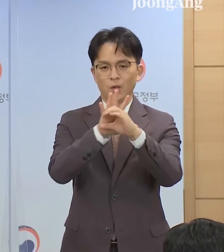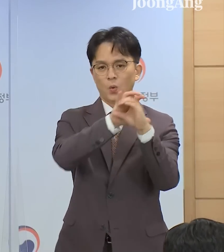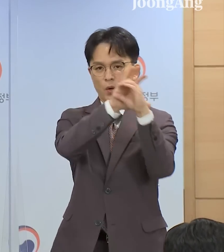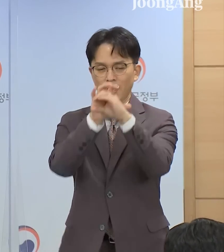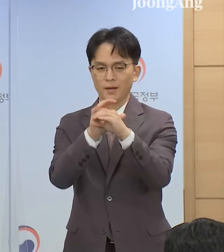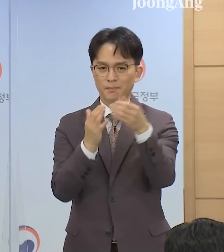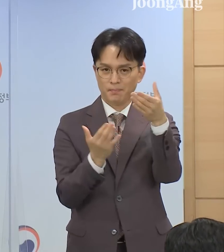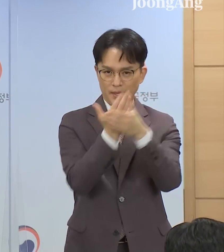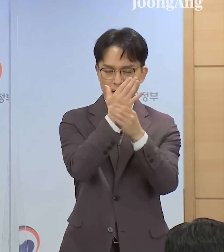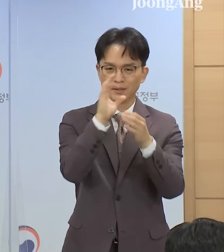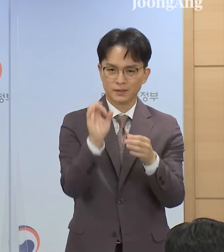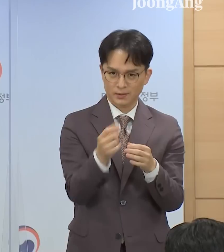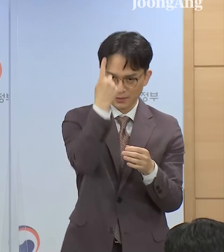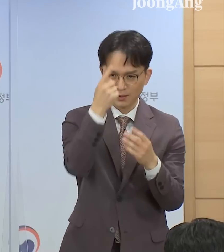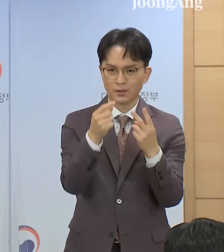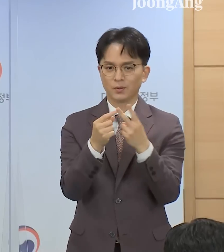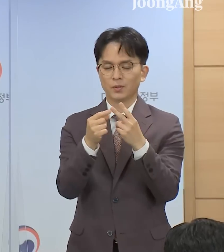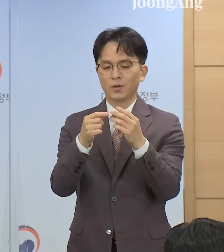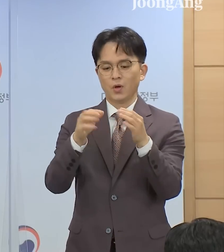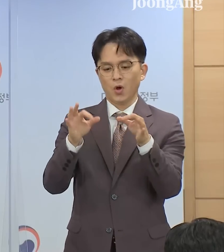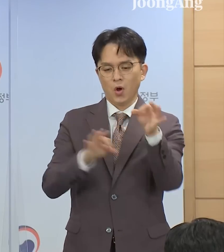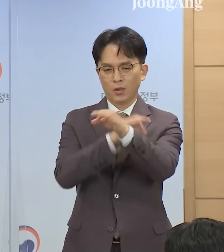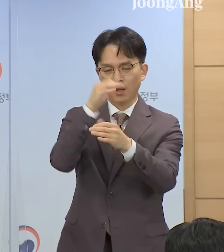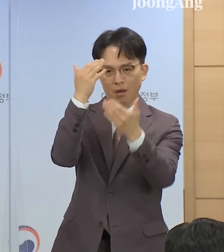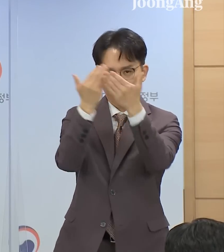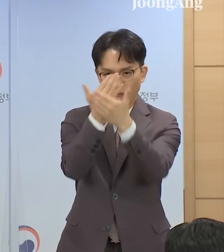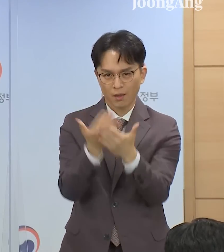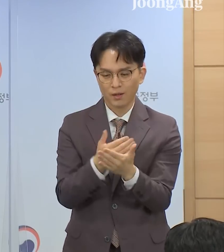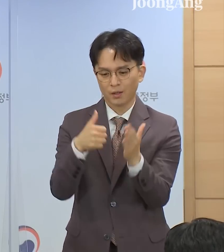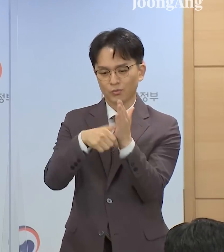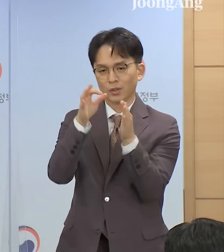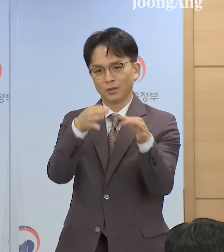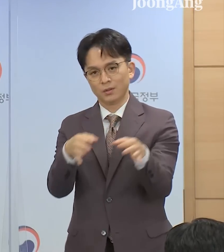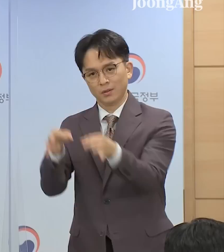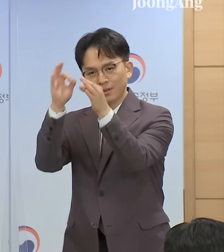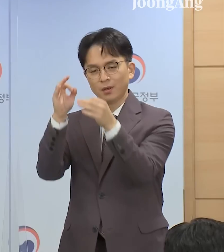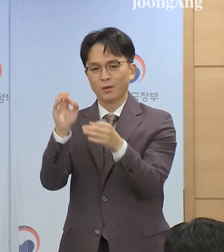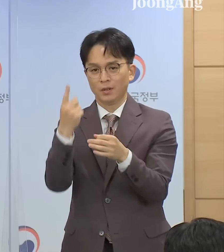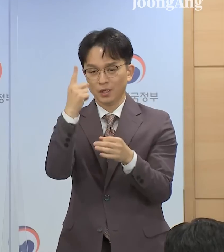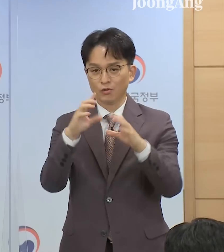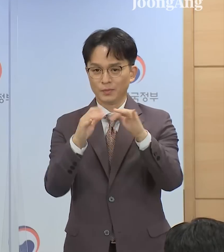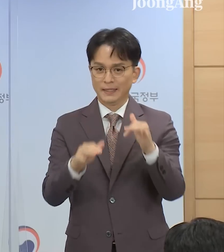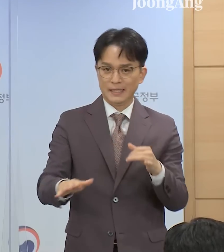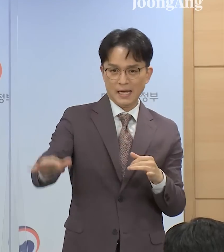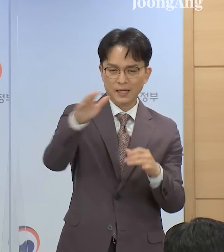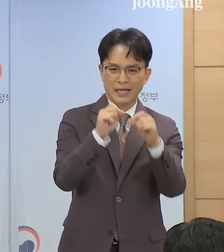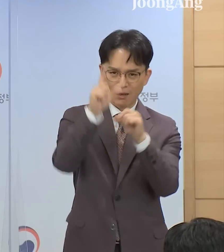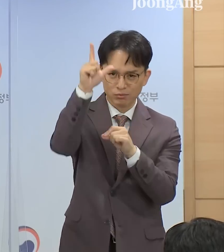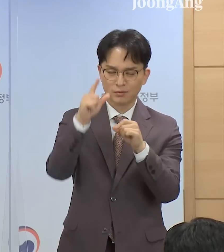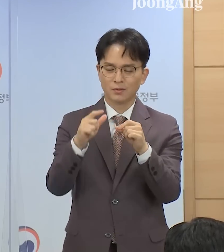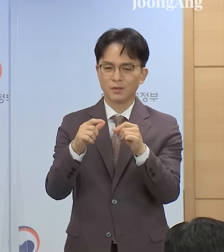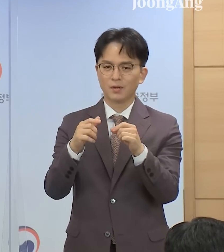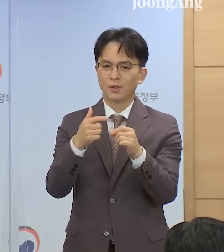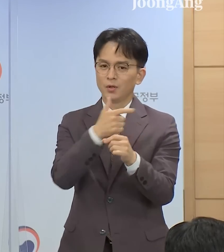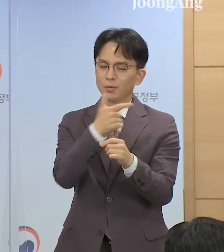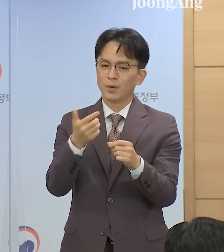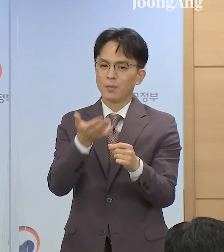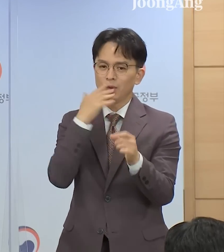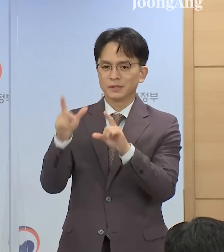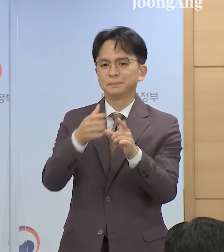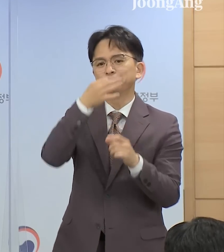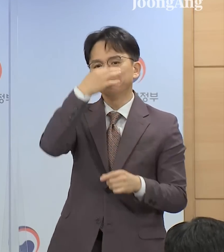경기 침체와 물가 상승 등으로 인해서 국민 대다수가 경제적 어려움을 겪어오신 점을 고려해서